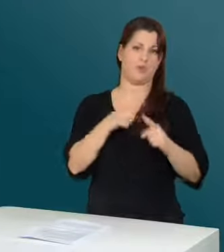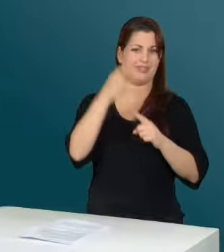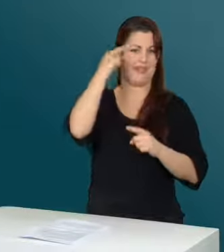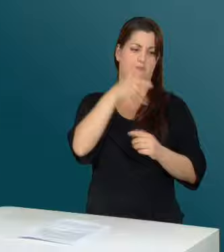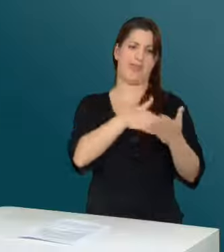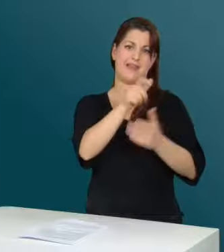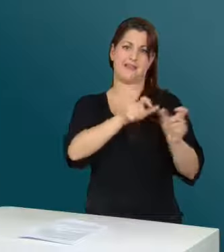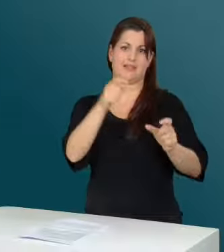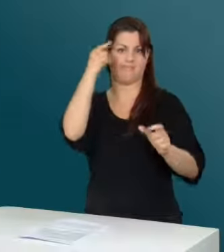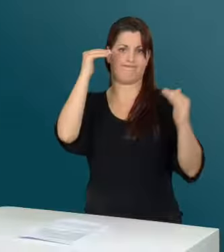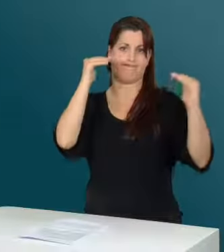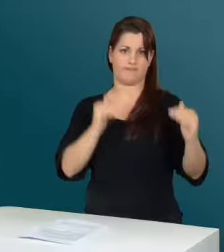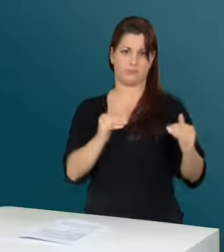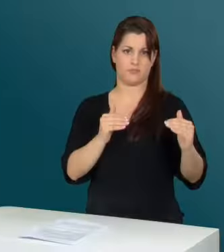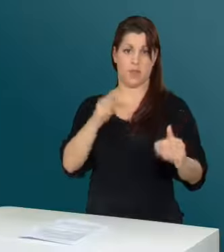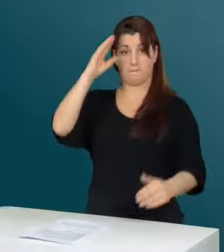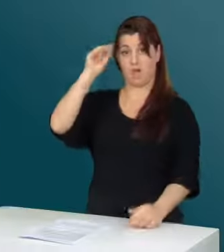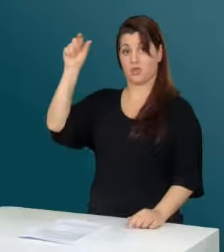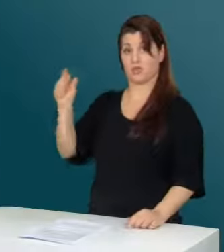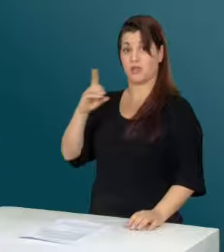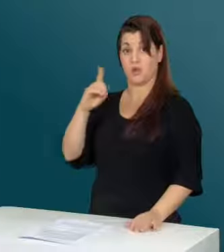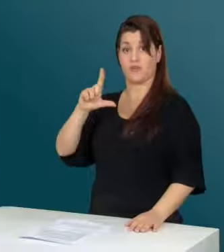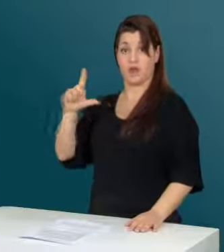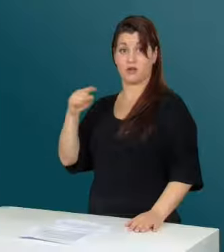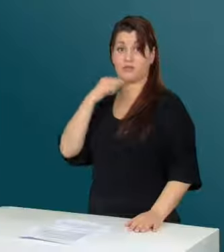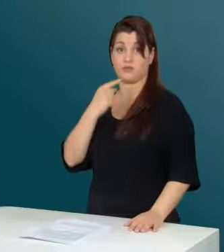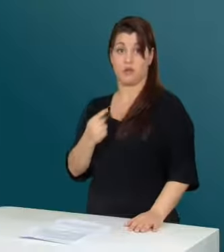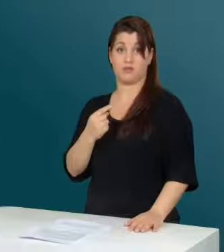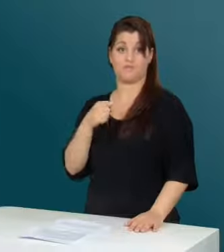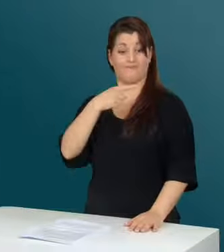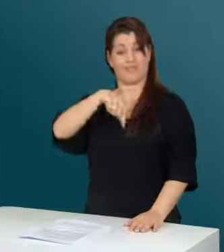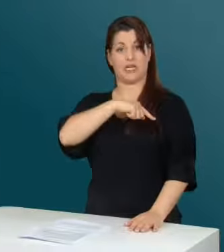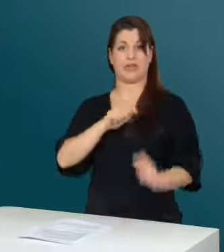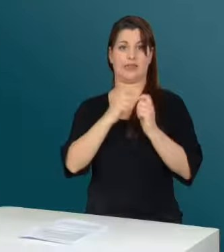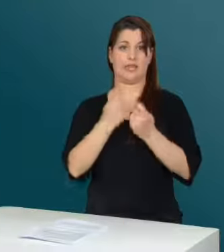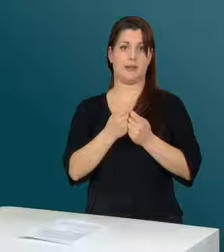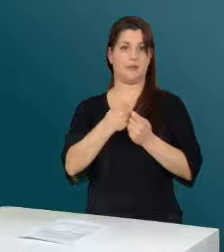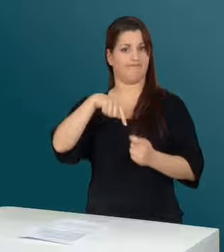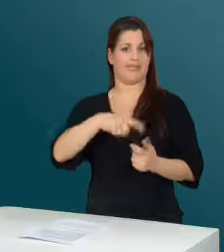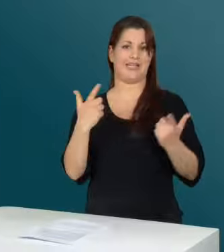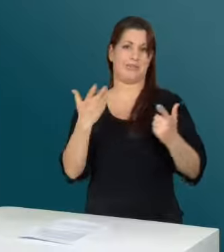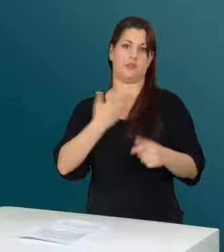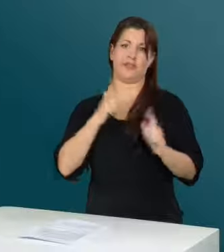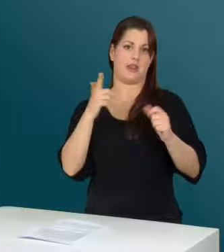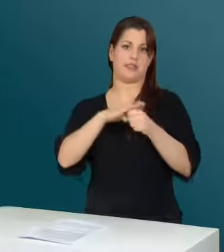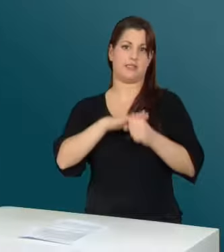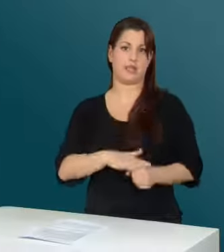unterschiedlichen Behinderungen unterdrückt und entmutigt. Dhruv Lakra sagt, dass es in seinem Team keine Diskriminierung gibt.